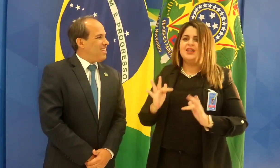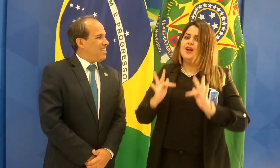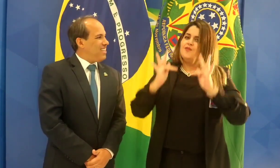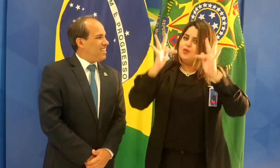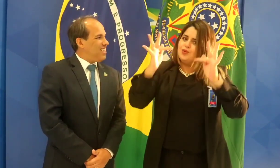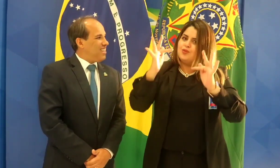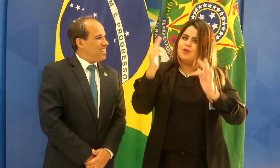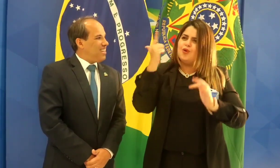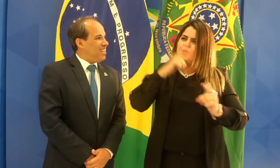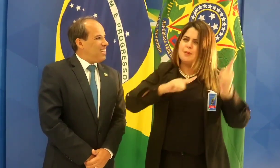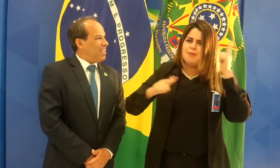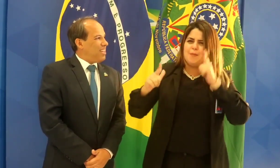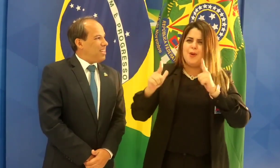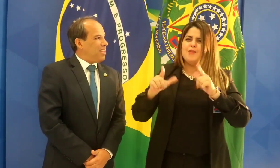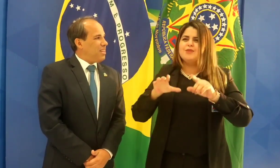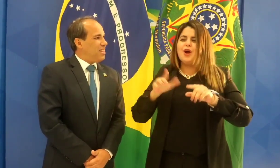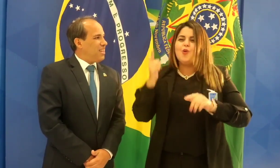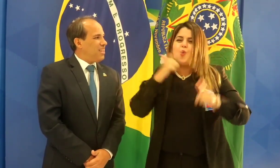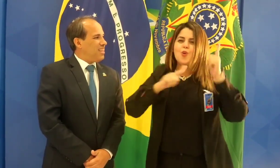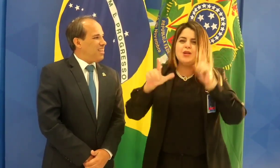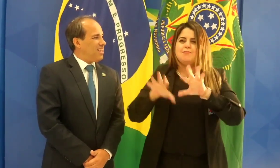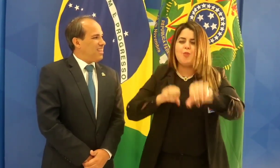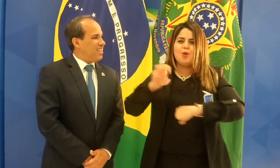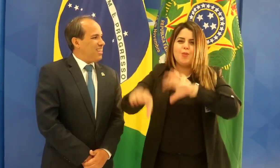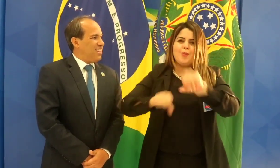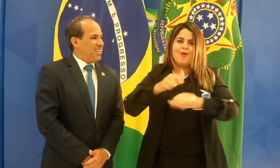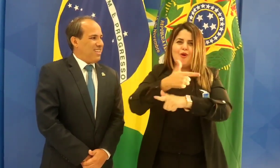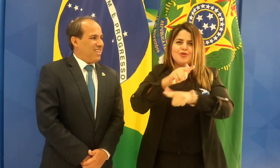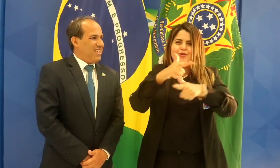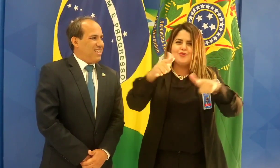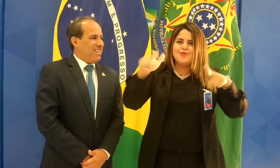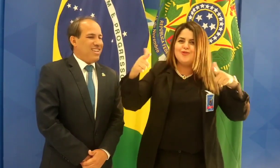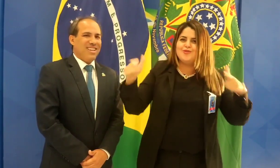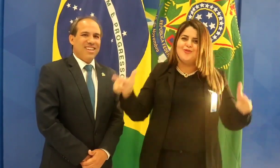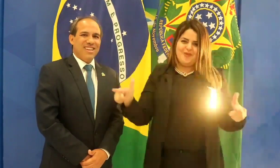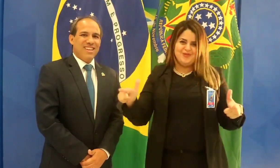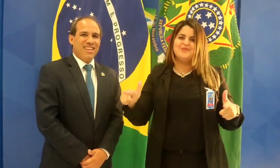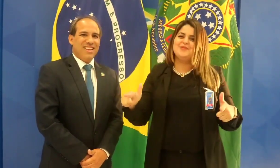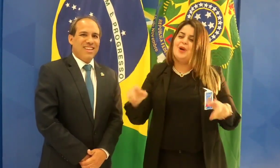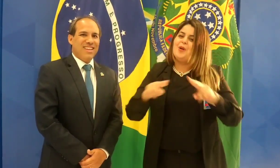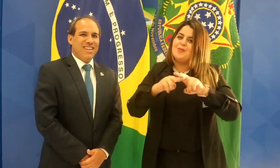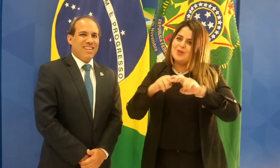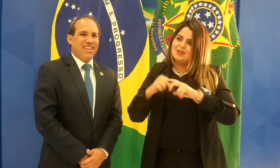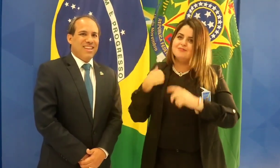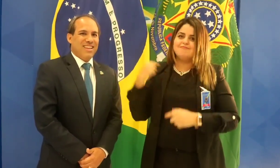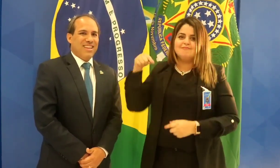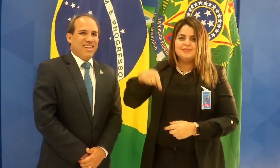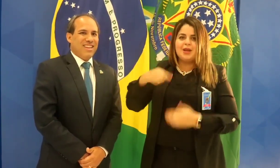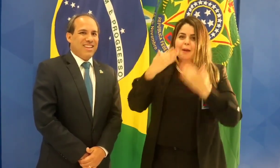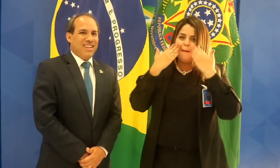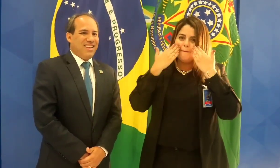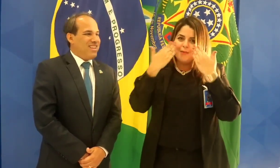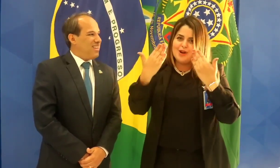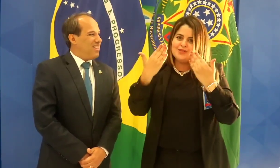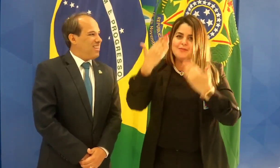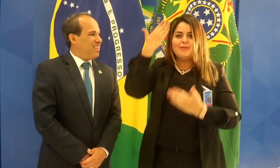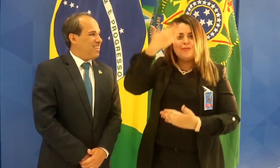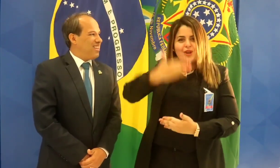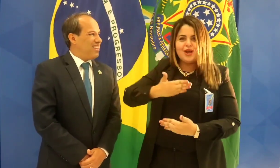tente, conquiste os seus sonhos Vai, vai, você é capaz de fazer aquilo que você propõe a fazer